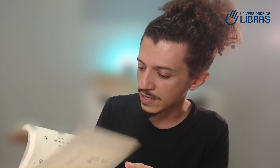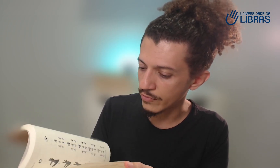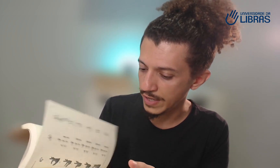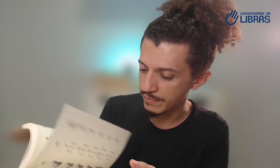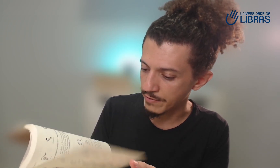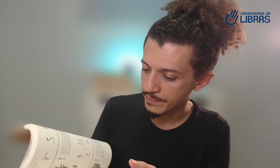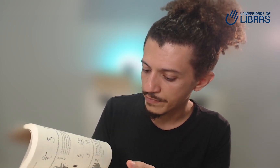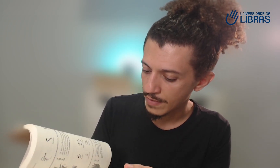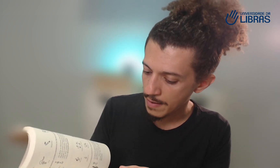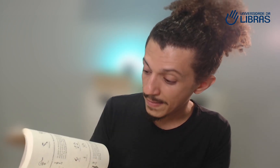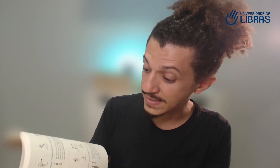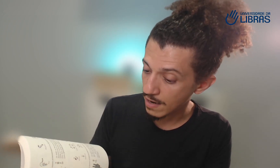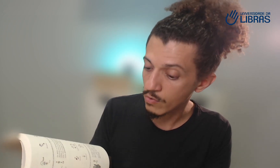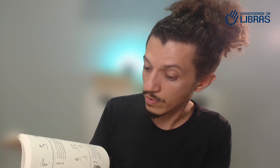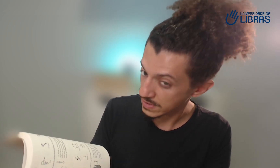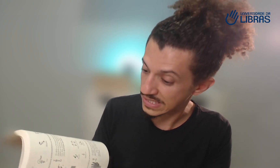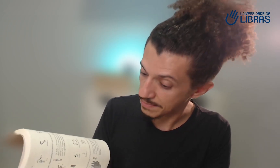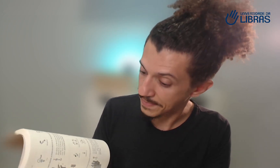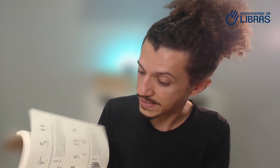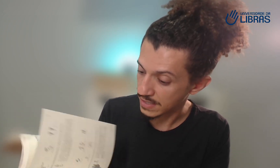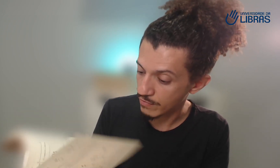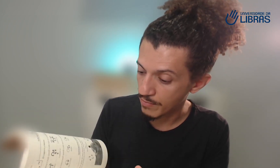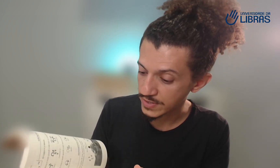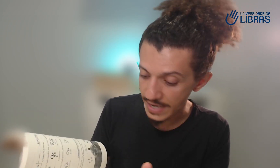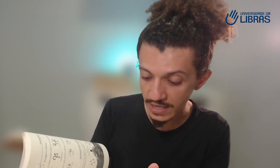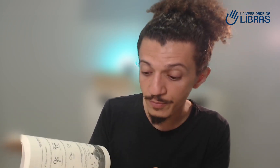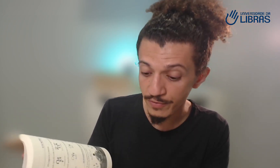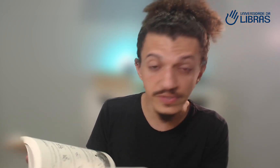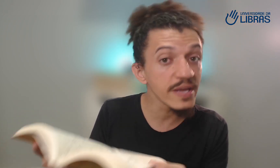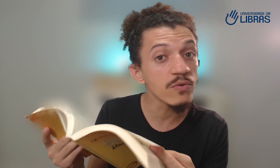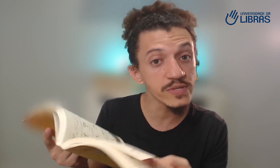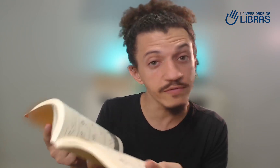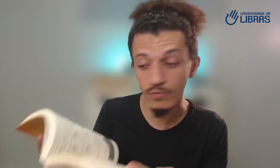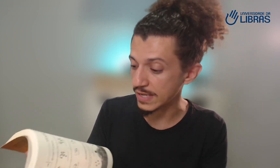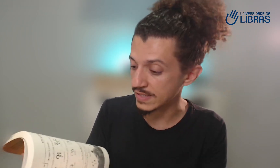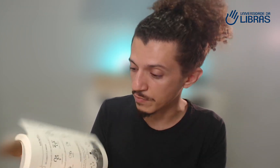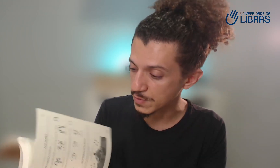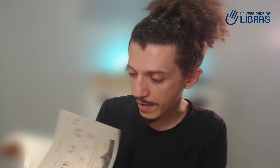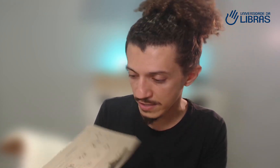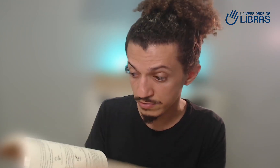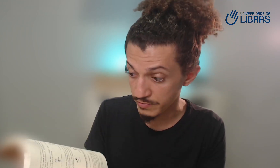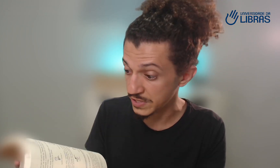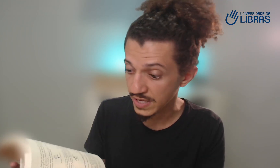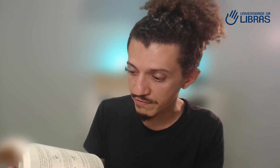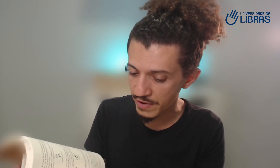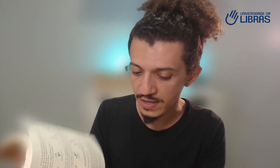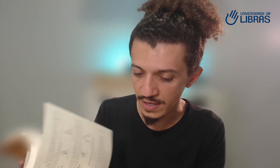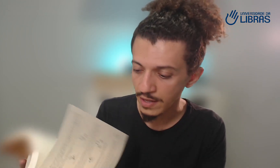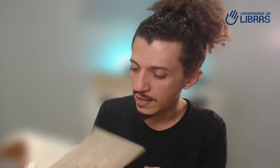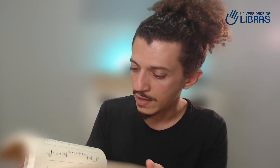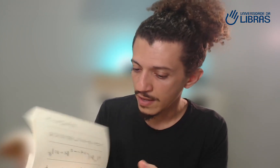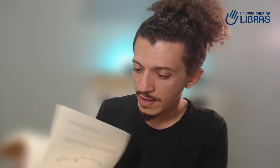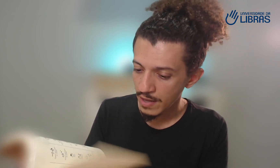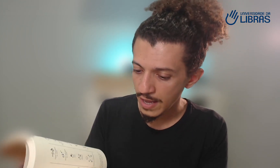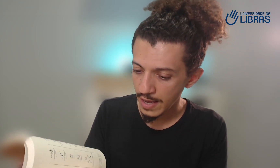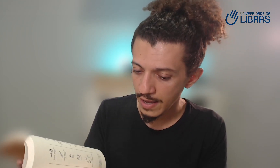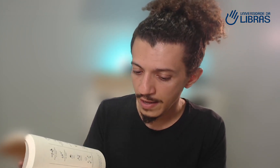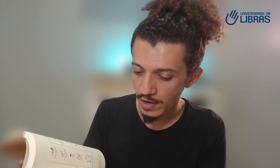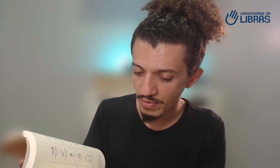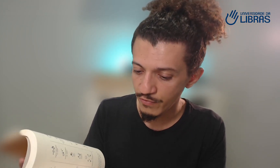lá no livro. Mas é algo simples. Eu vou mostrar aqui para você, inclusive, com exemplos práticos. Vou escrever aqui em uma